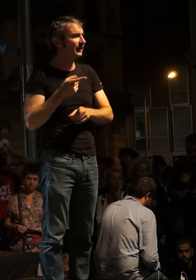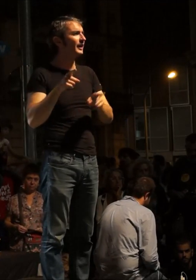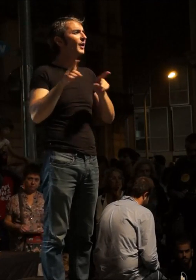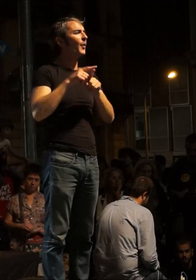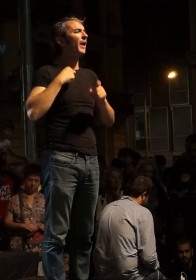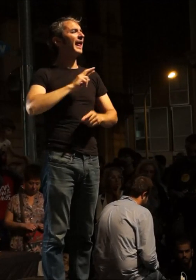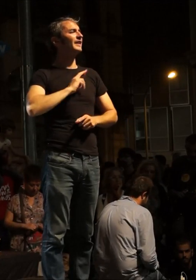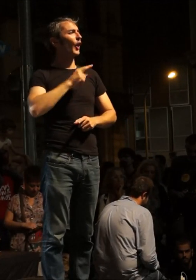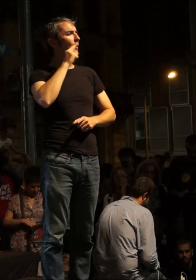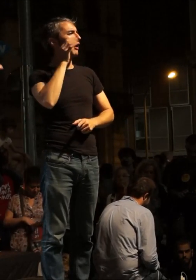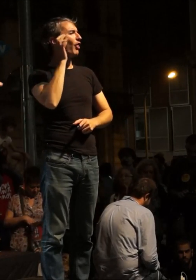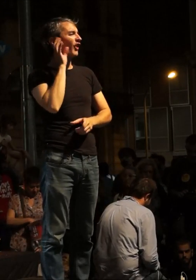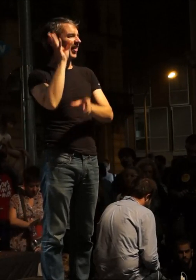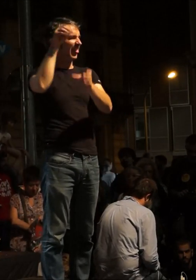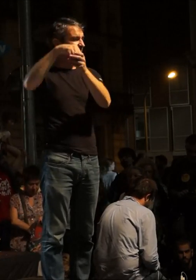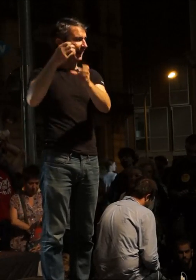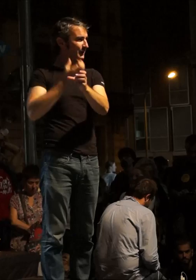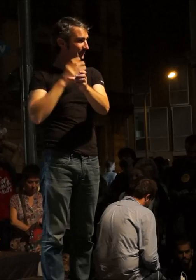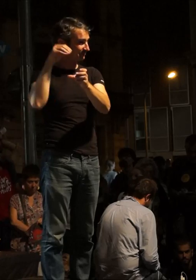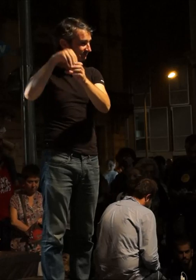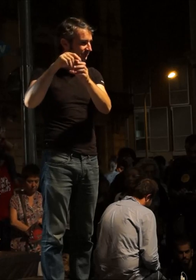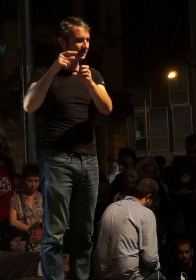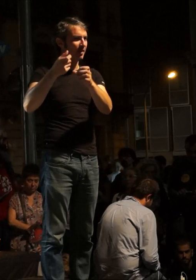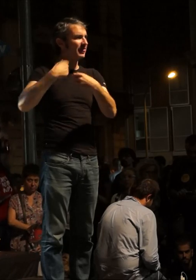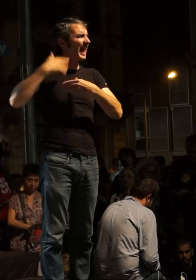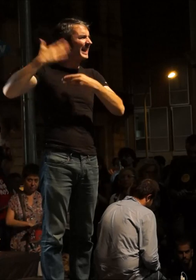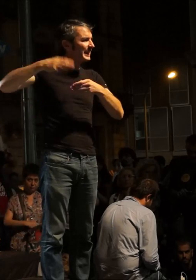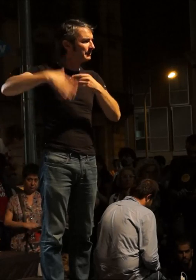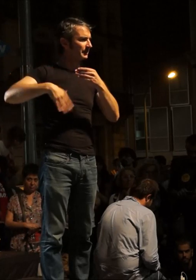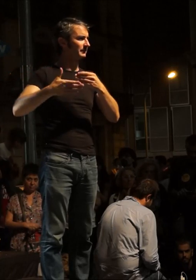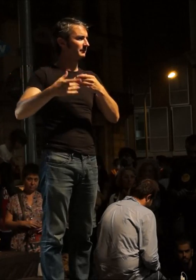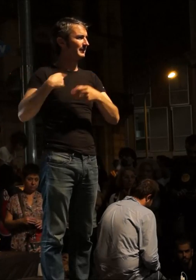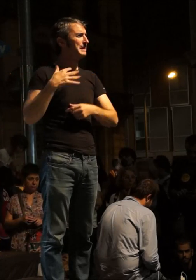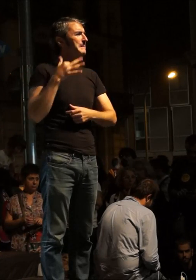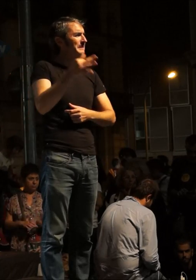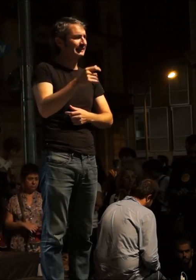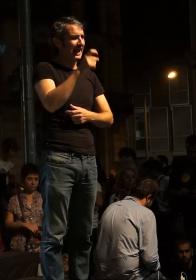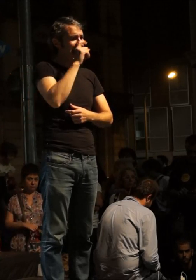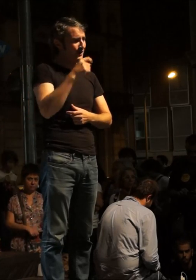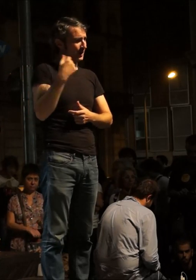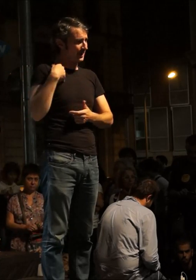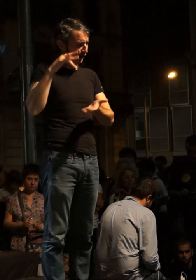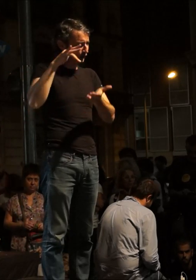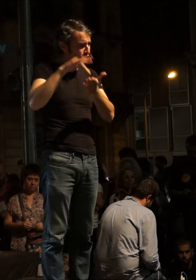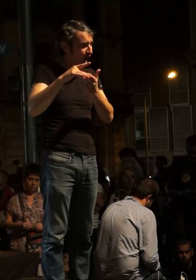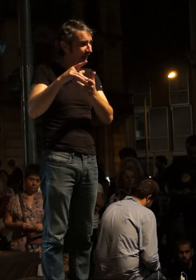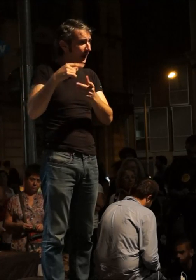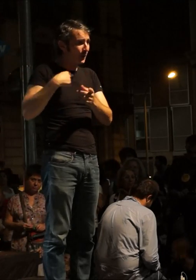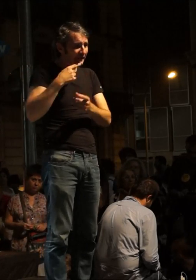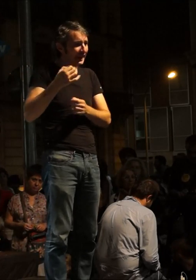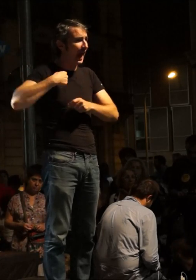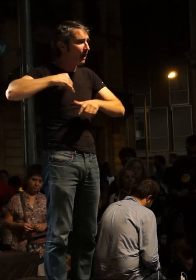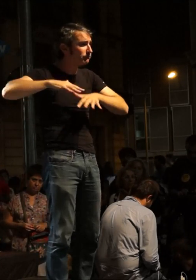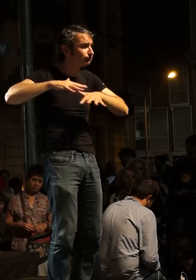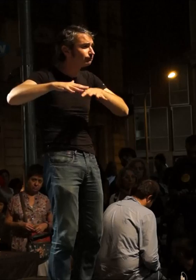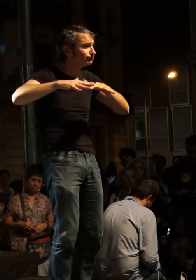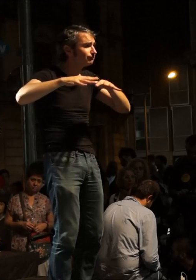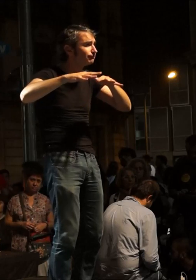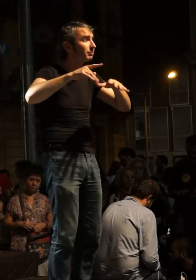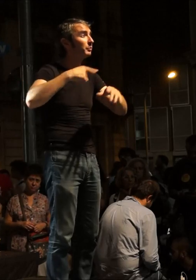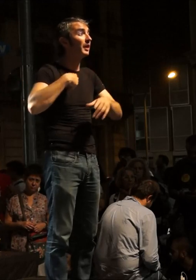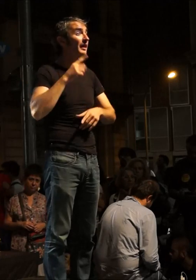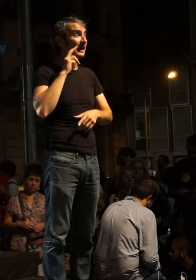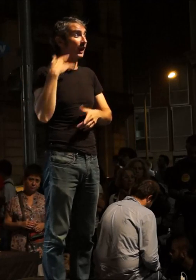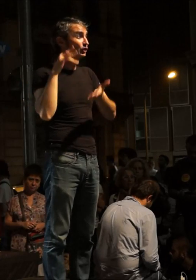nostres regidors i regidores porten als ajuntaments, i els pocs anys del pas per Parlament ens han servit per a demostrar que